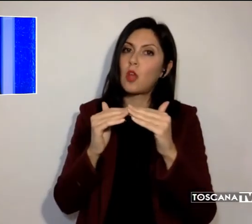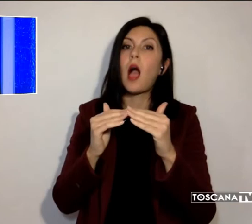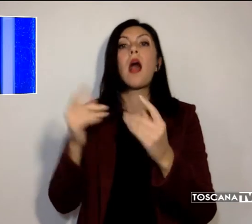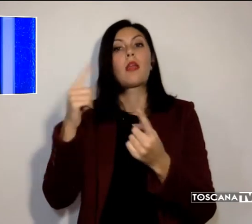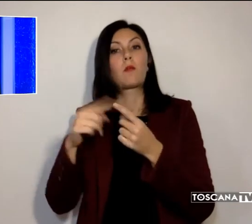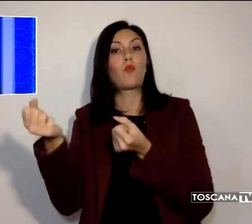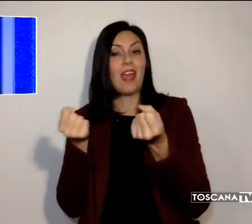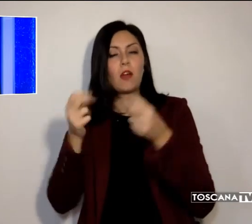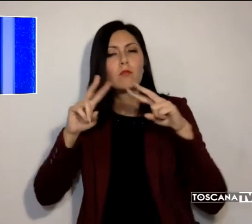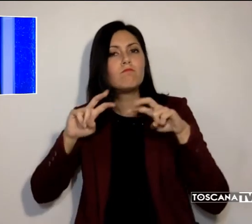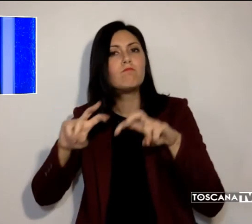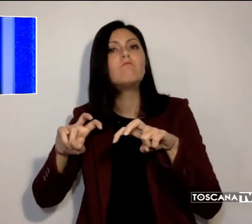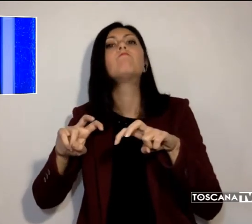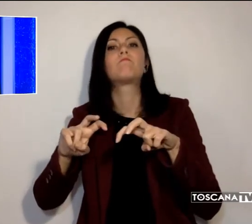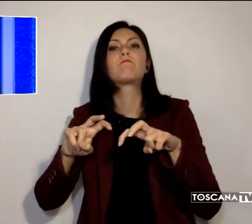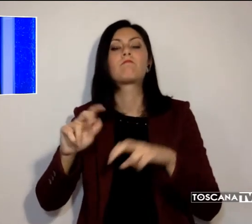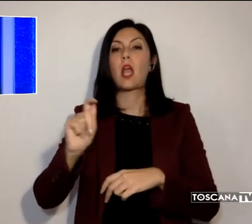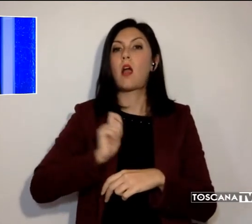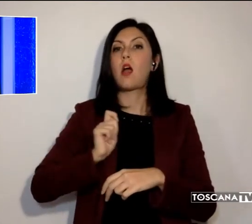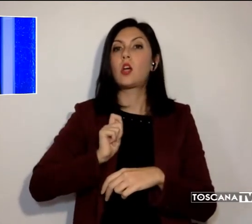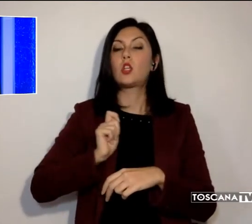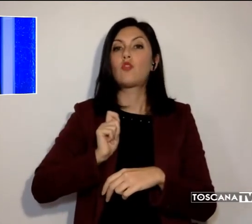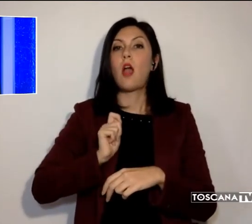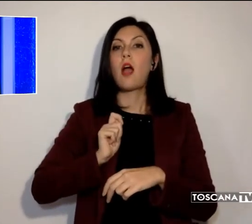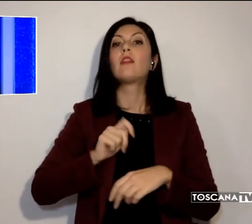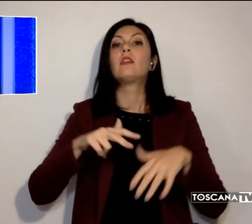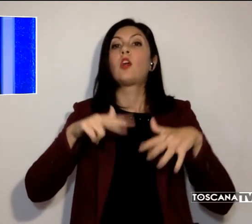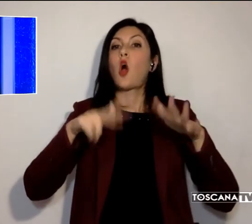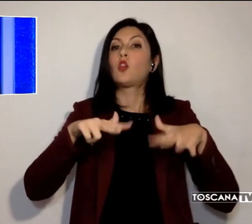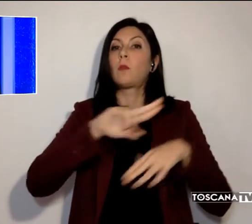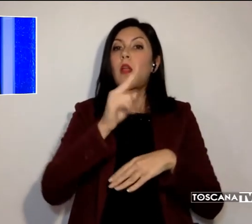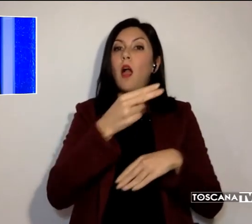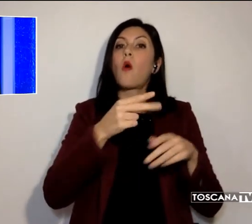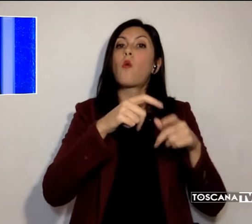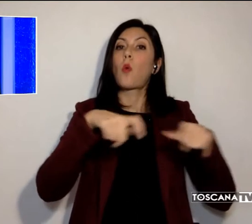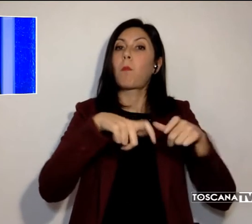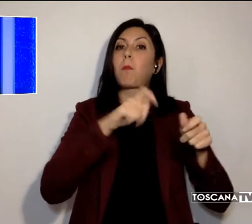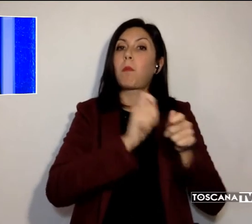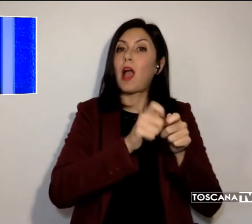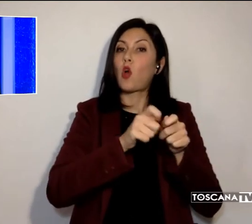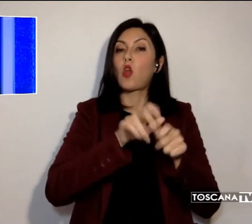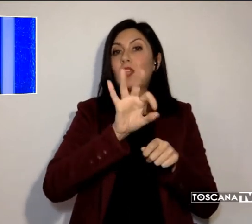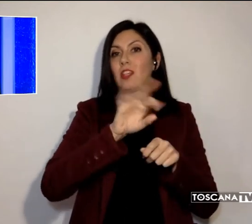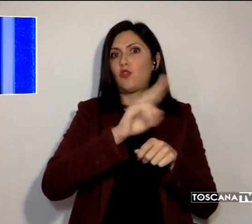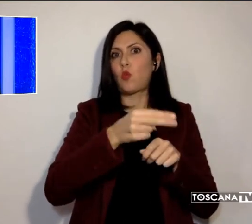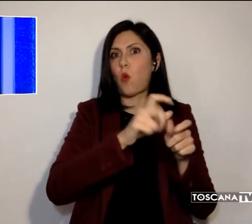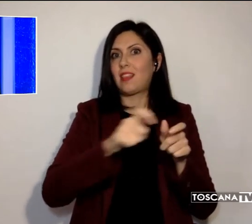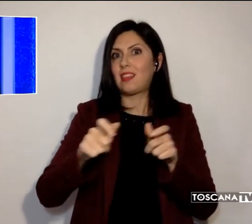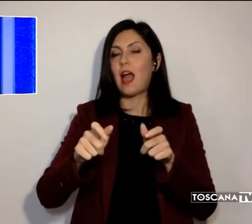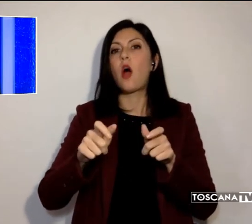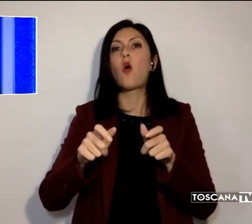i militari hanno rinvenuto 8 mila euro in banconote da 50 euro, un computer